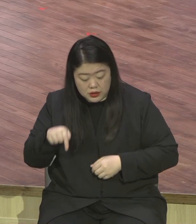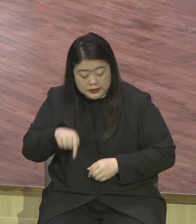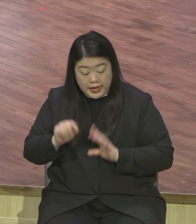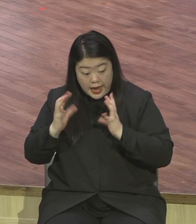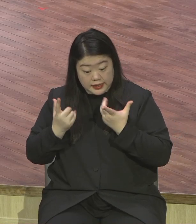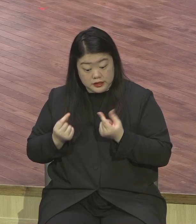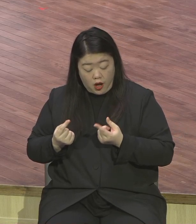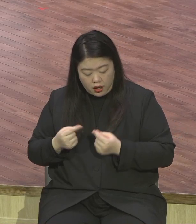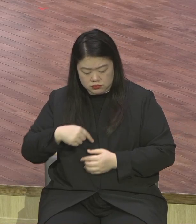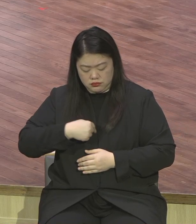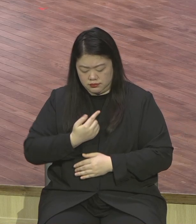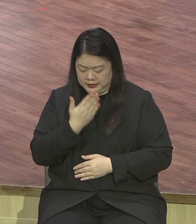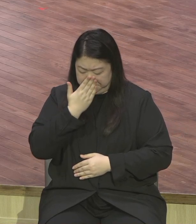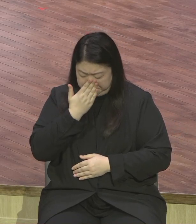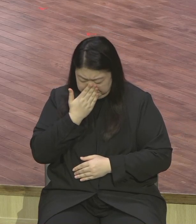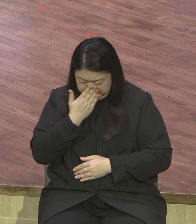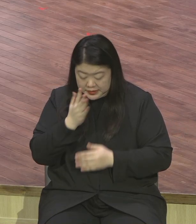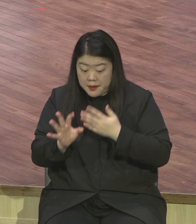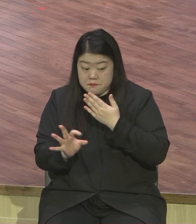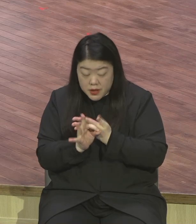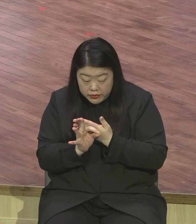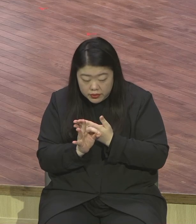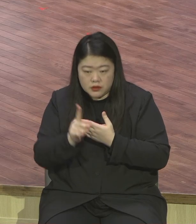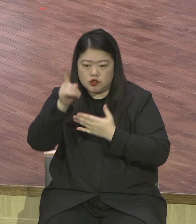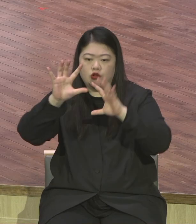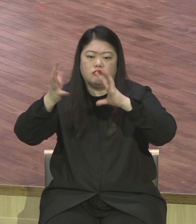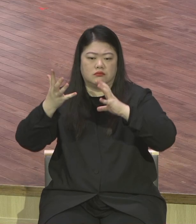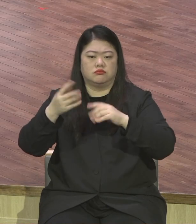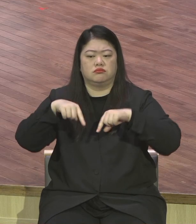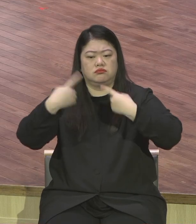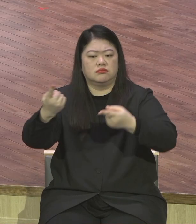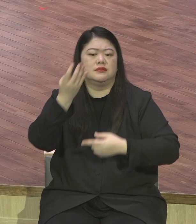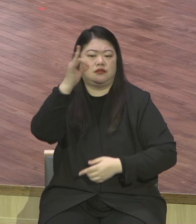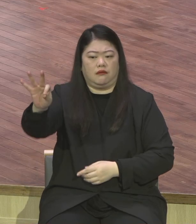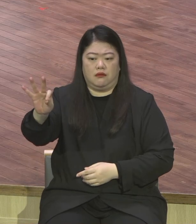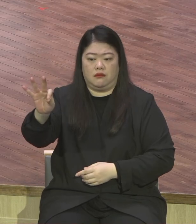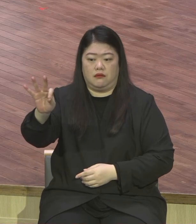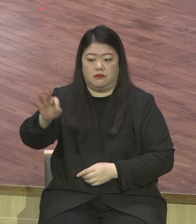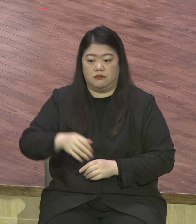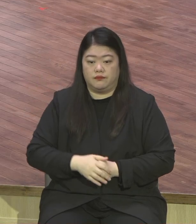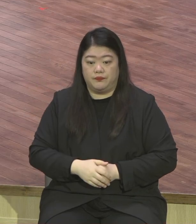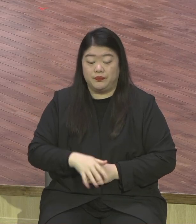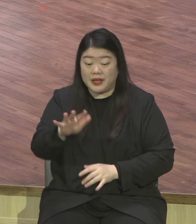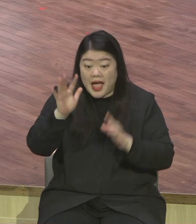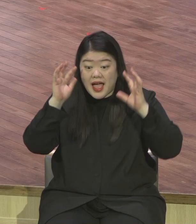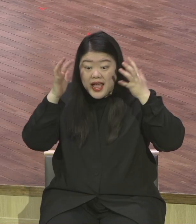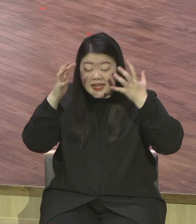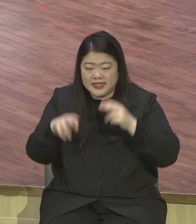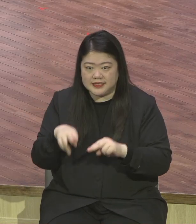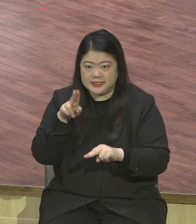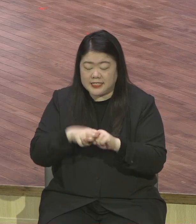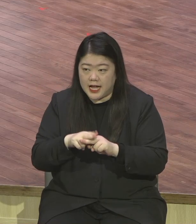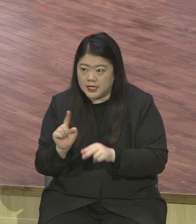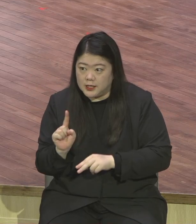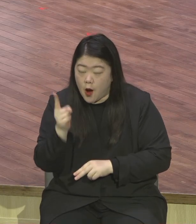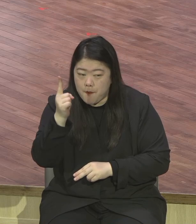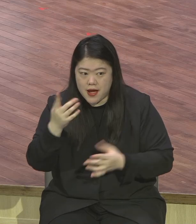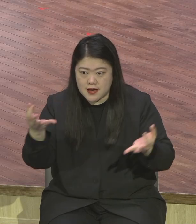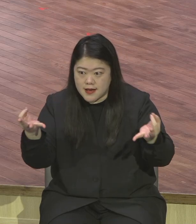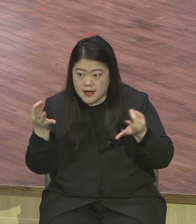어린아이 같이 자기를 낮추는 사람 어린아이는 자리사함 안합니다 어린아이들은 자기를 높여 교만하지